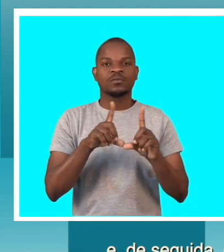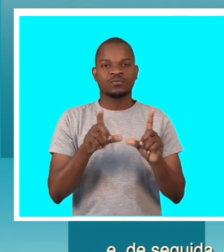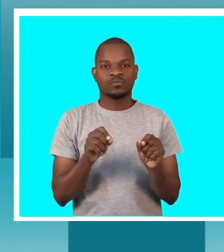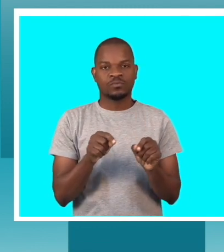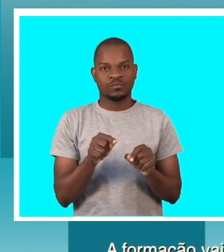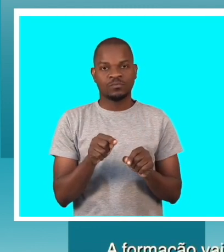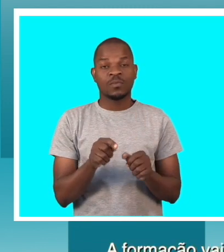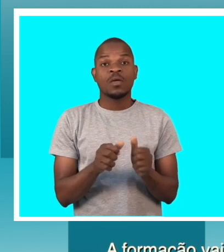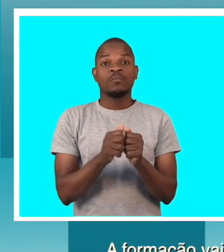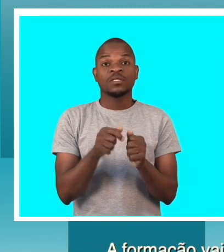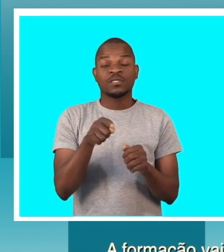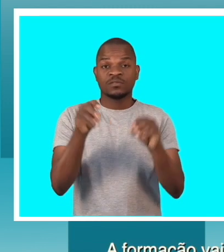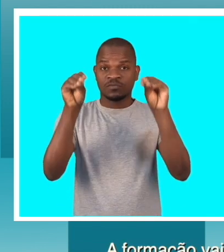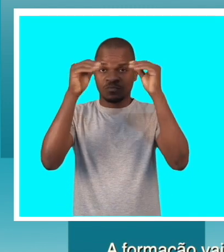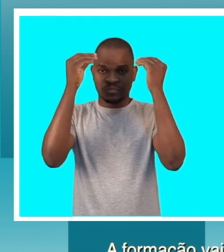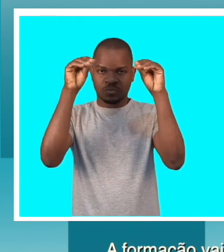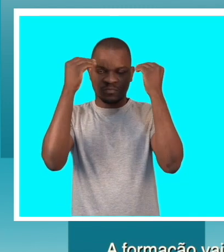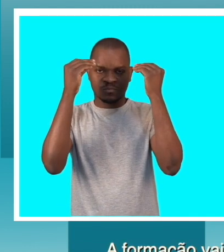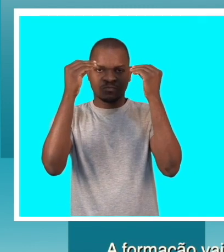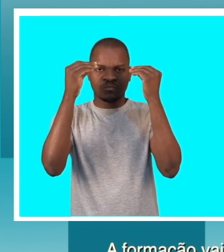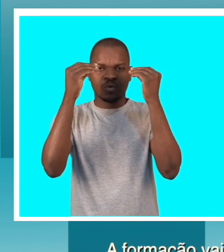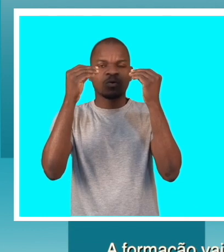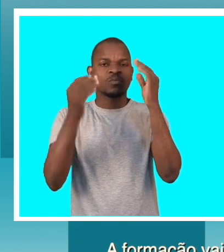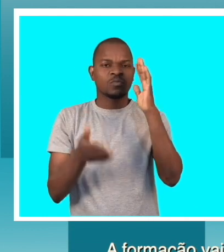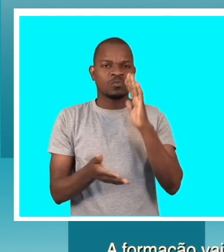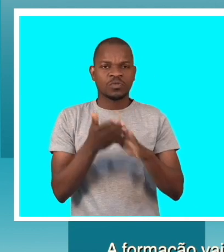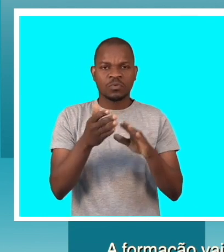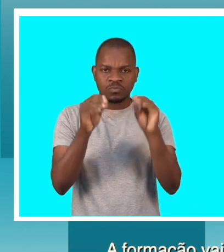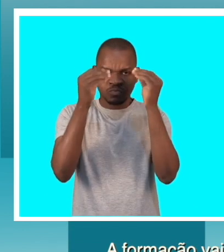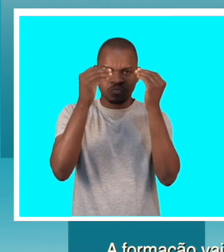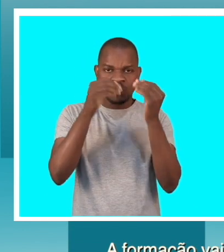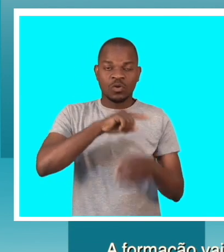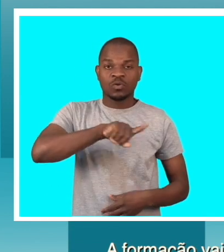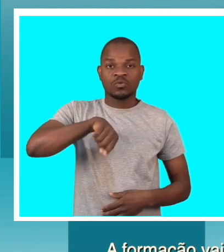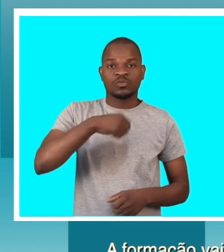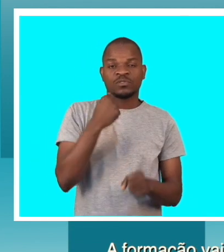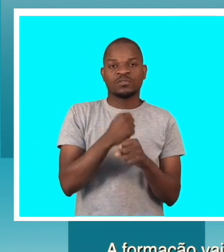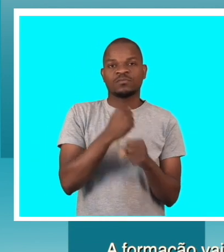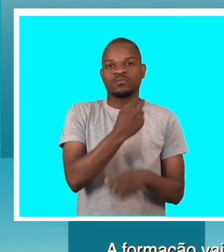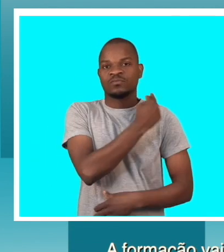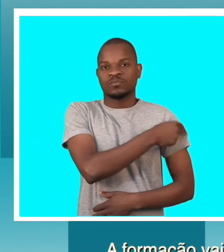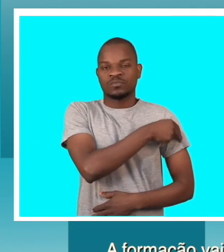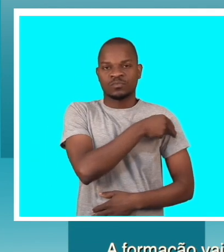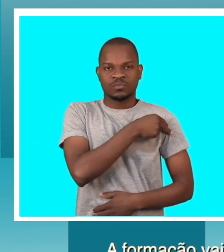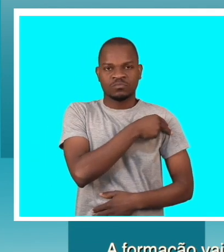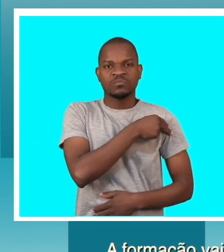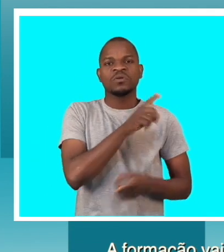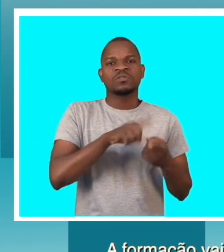informações em branco. Com a formação, vai nos capacitar tanto nos técnicos do Ministério da Saúde, de modo que possamos saber